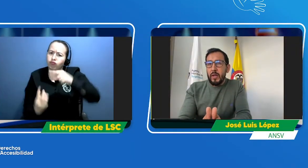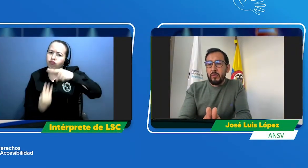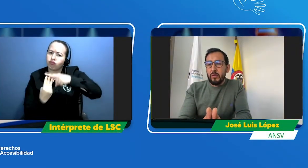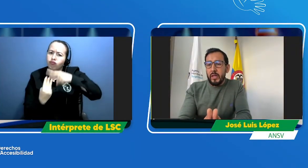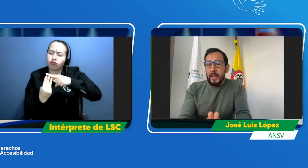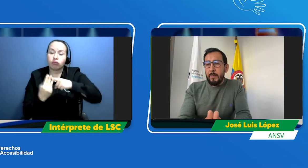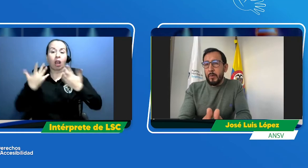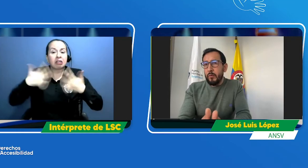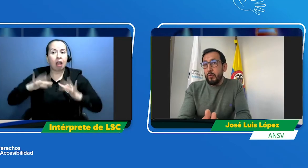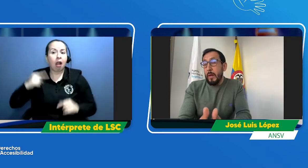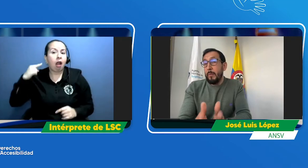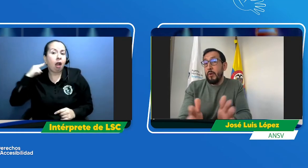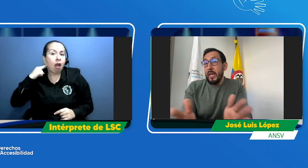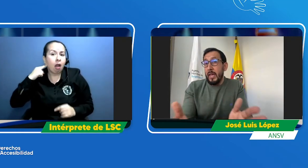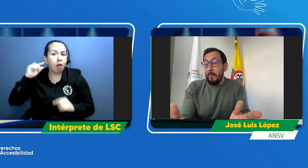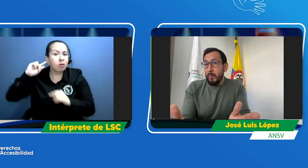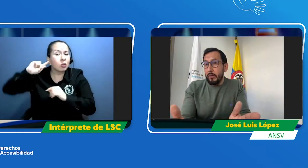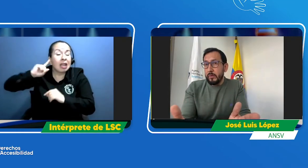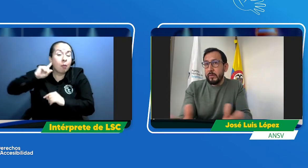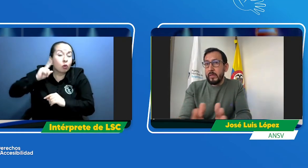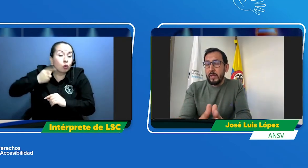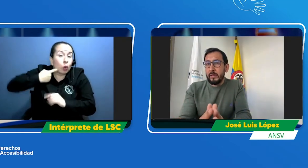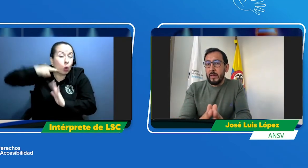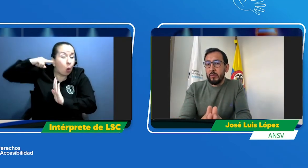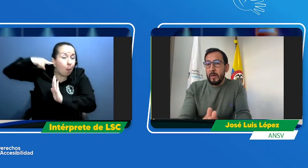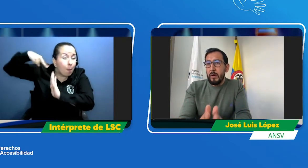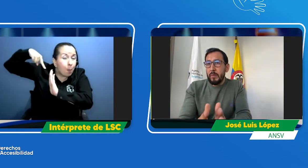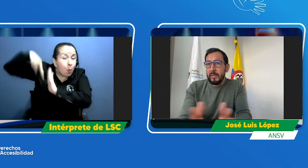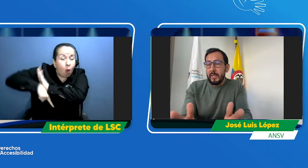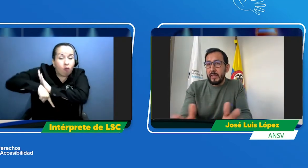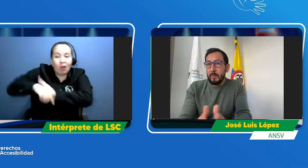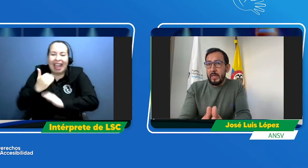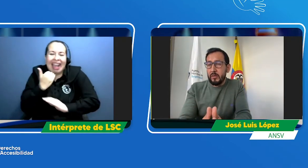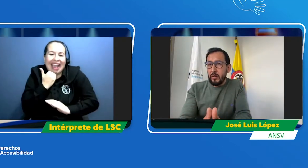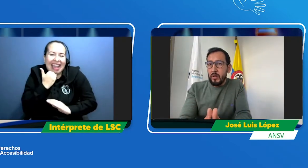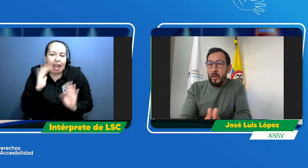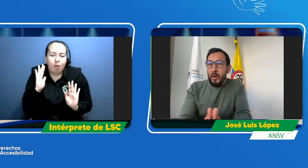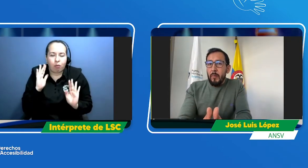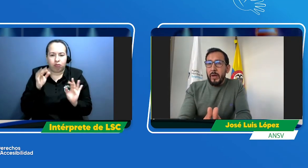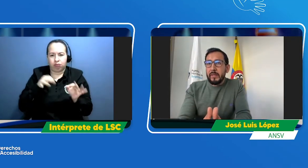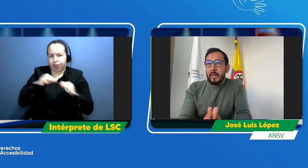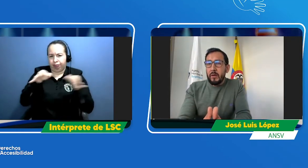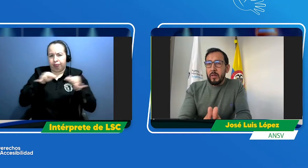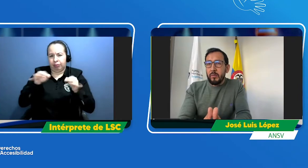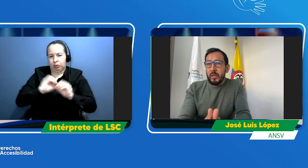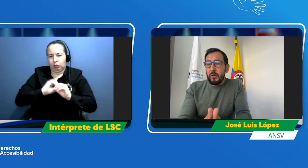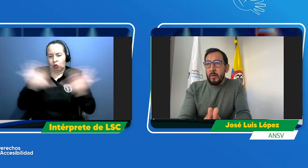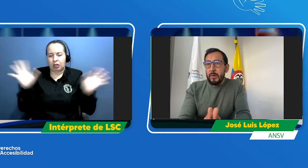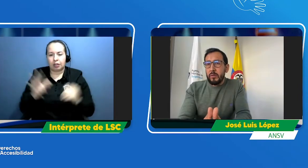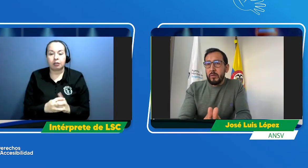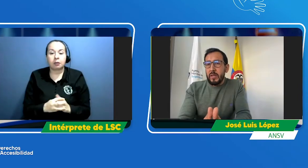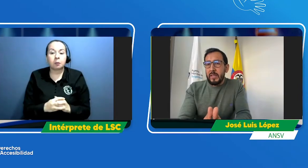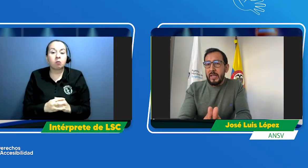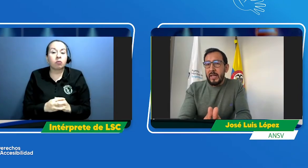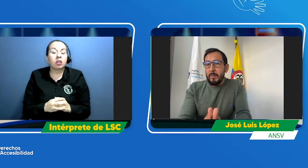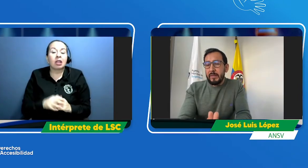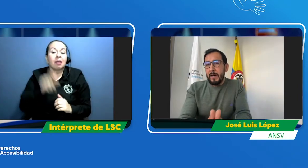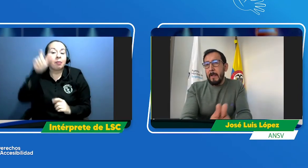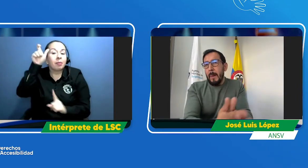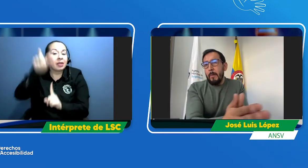sordera profunda, por ejemplo, digamos para comenzar esta explicación, pues recordemos que toda persona tendrá que pasar por